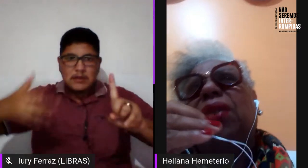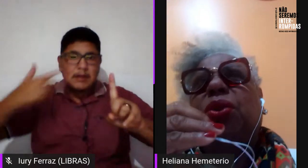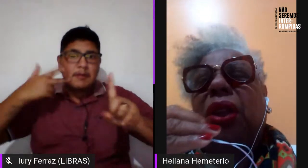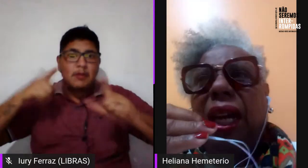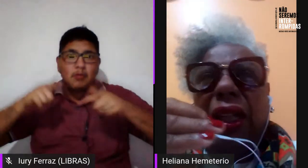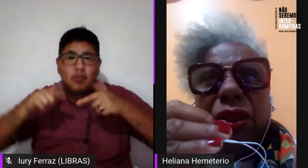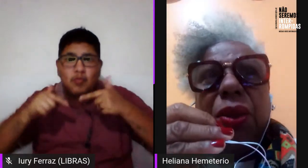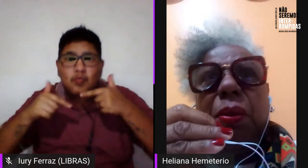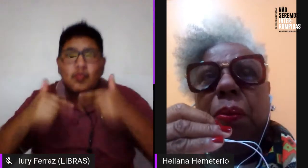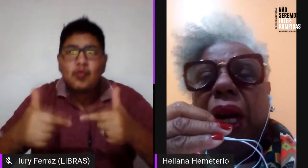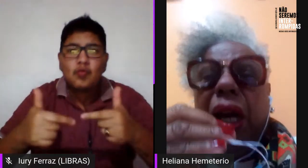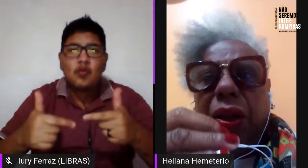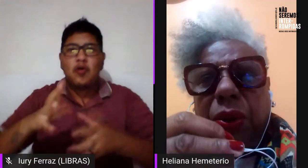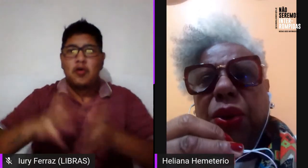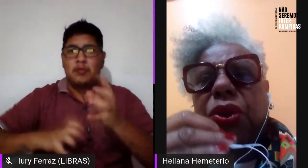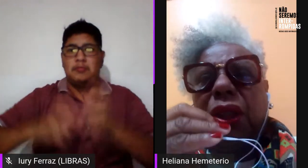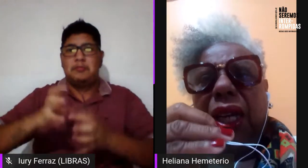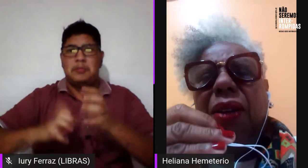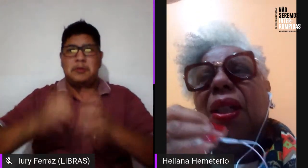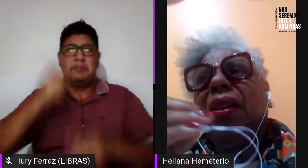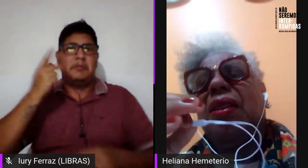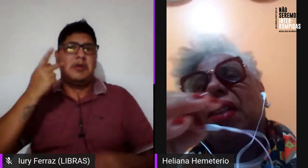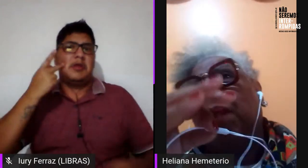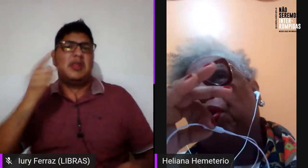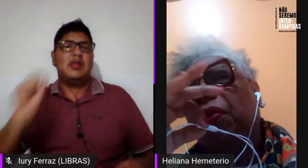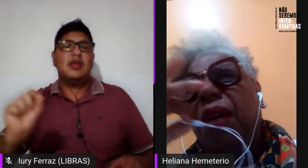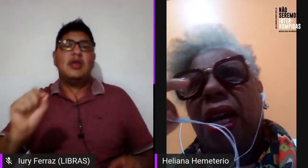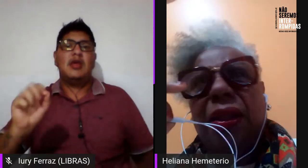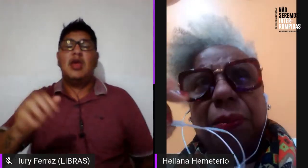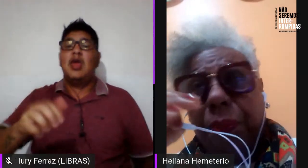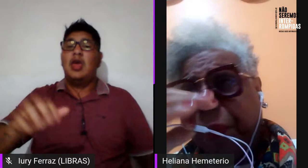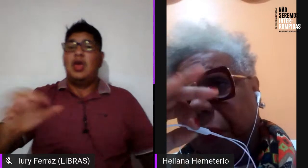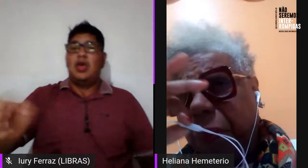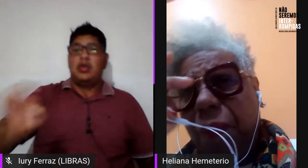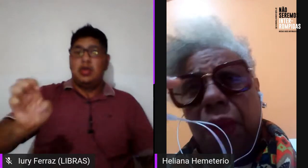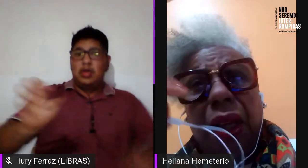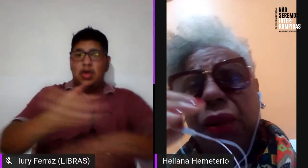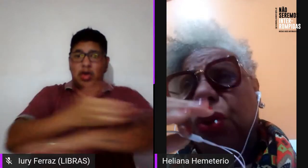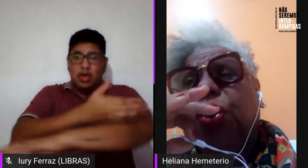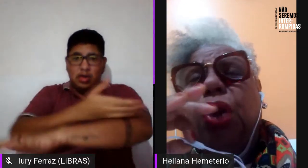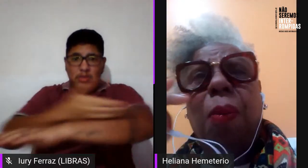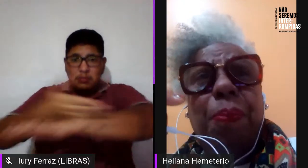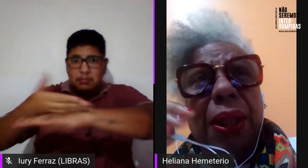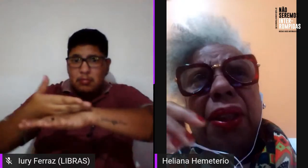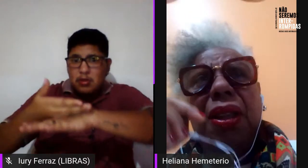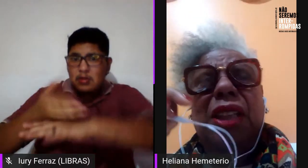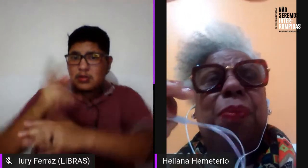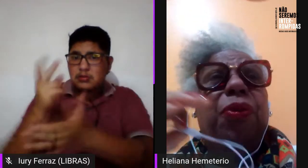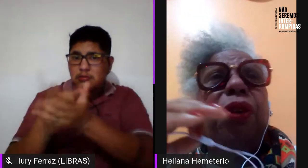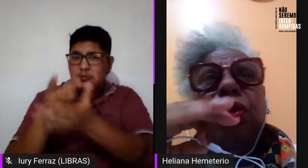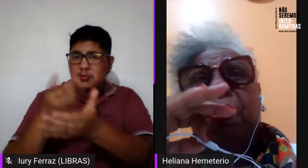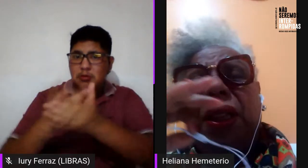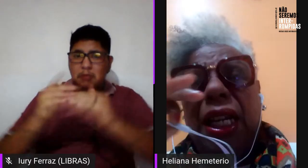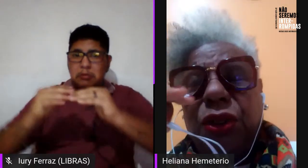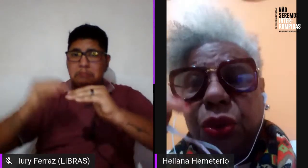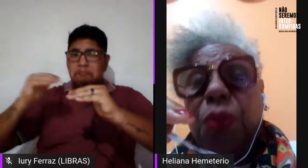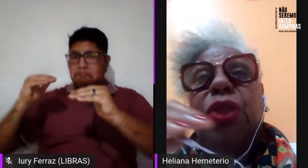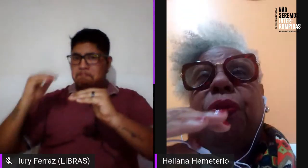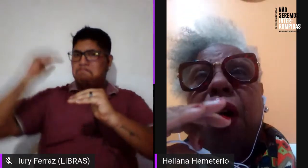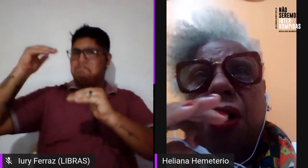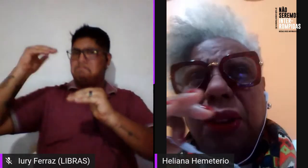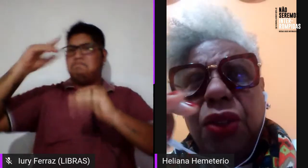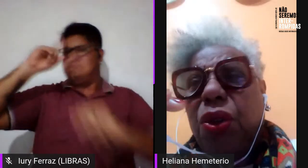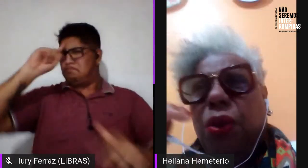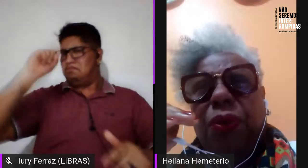determinados gays, brancos, que sempre tiveram no top, sempre foram os manda